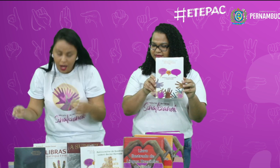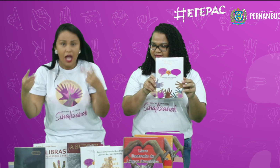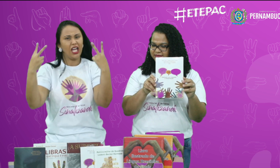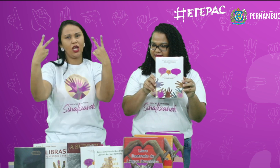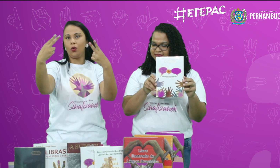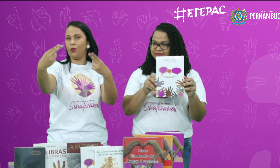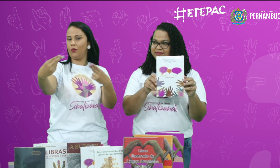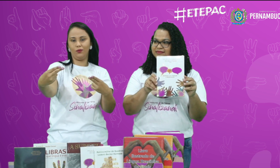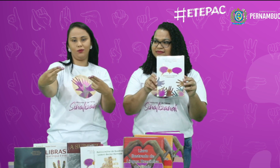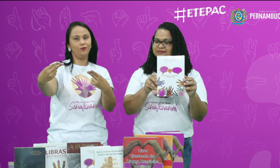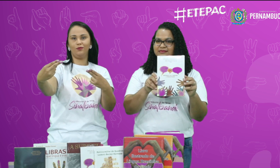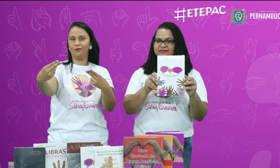É igual.